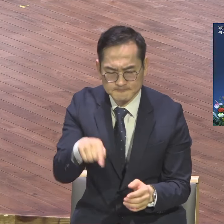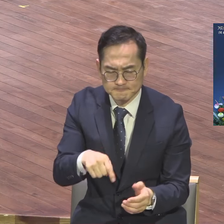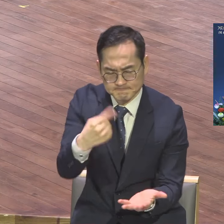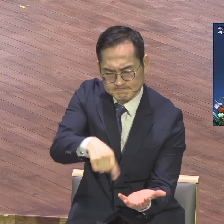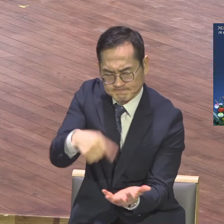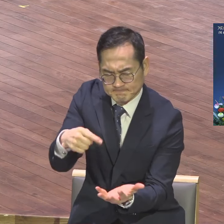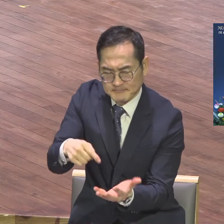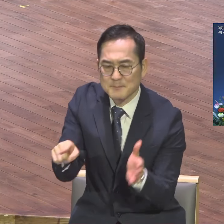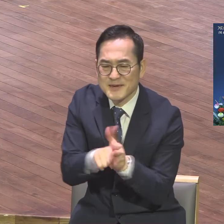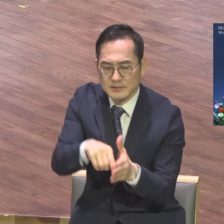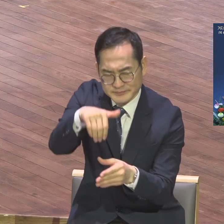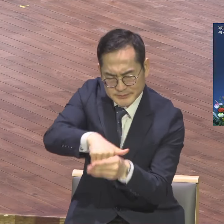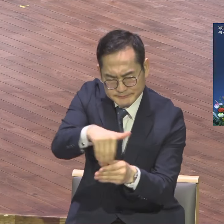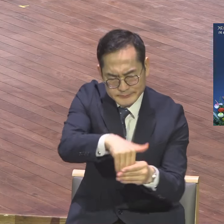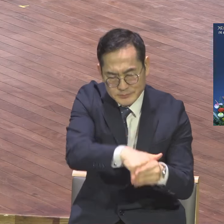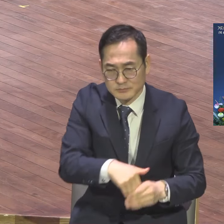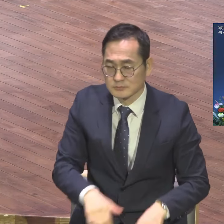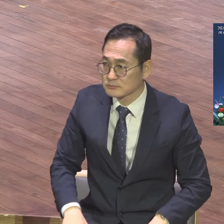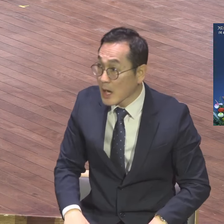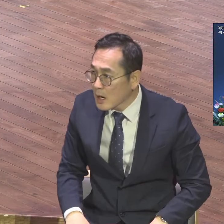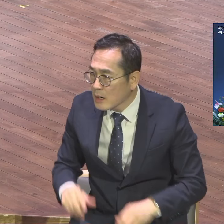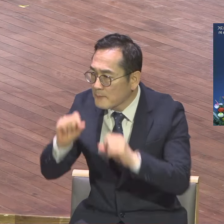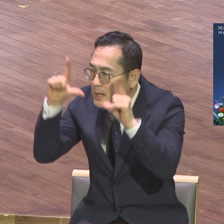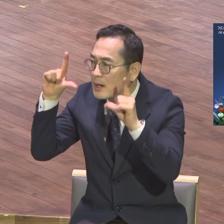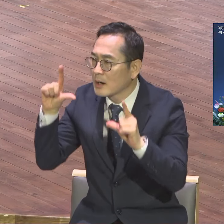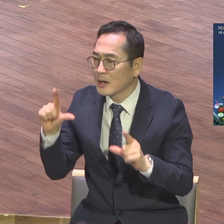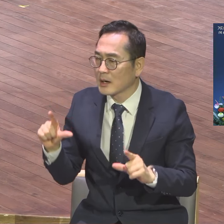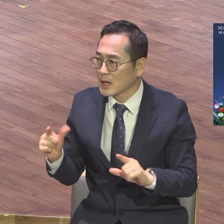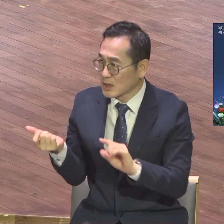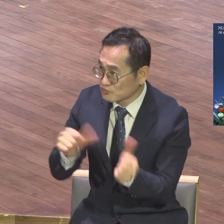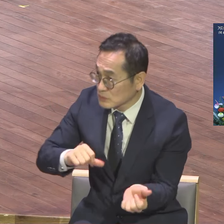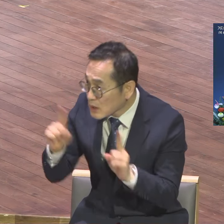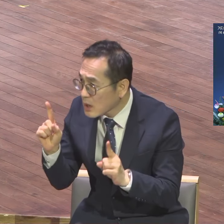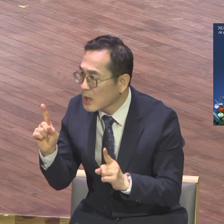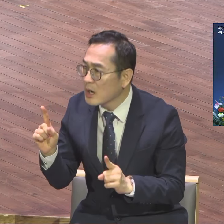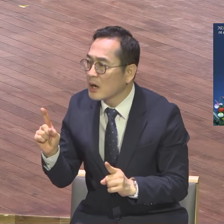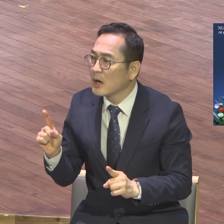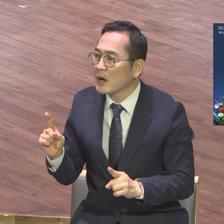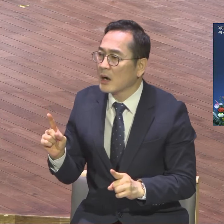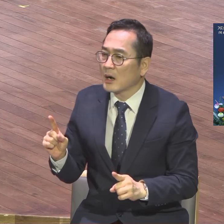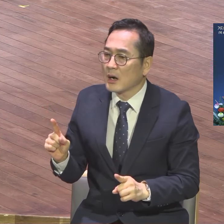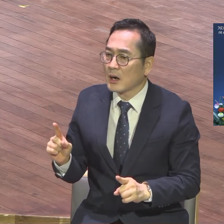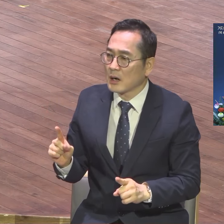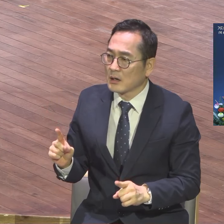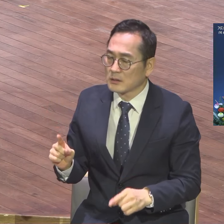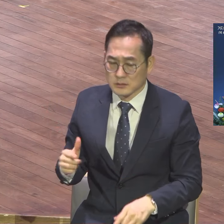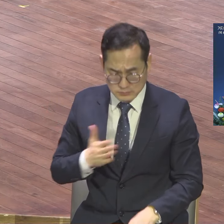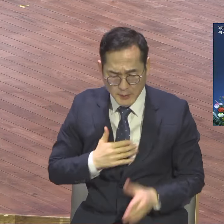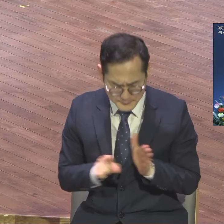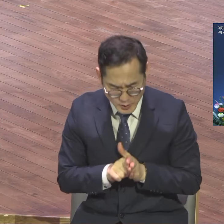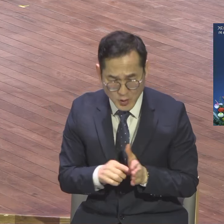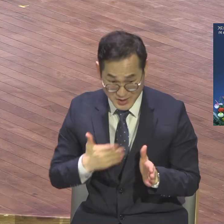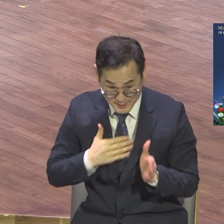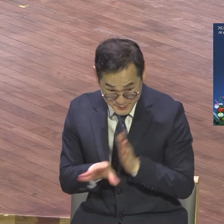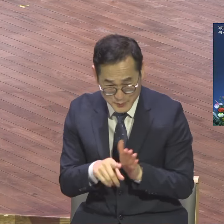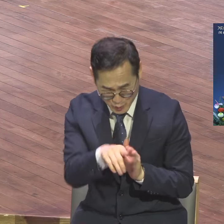살아나구나 죽은 자가 살아나구나 첫 열매를 했으니까 그 다음에 다 살아난다. 나를 믿어라. 나를 믿으면 나같이 살아난다. 부활한다.